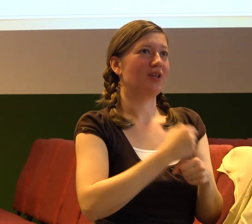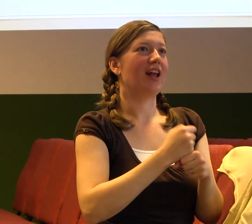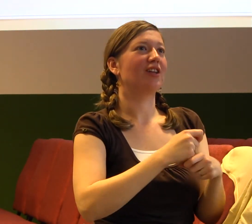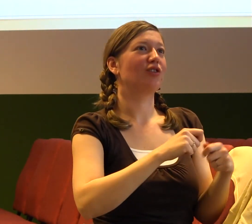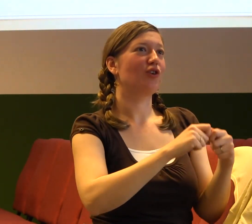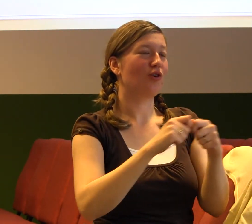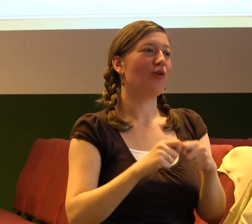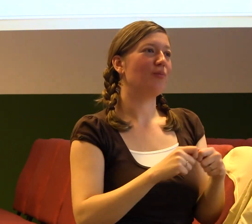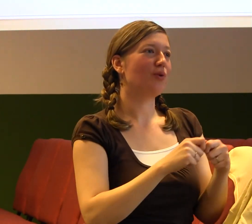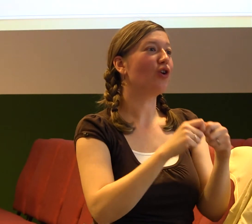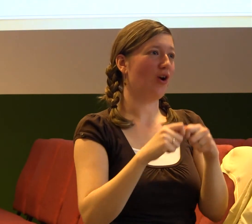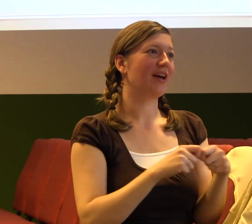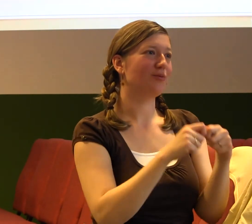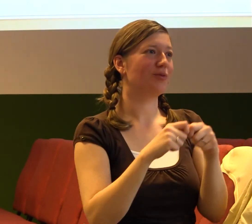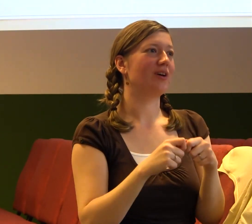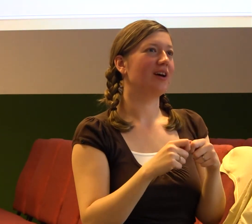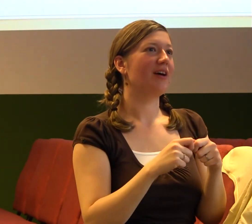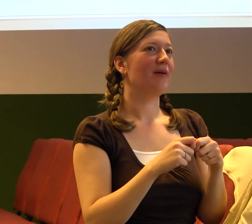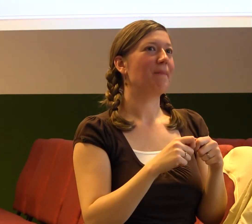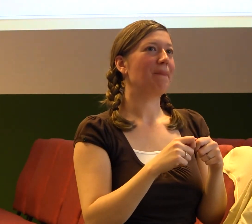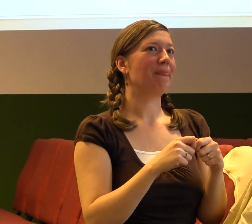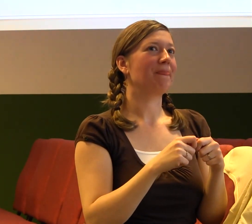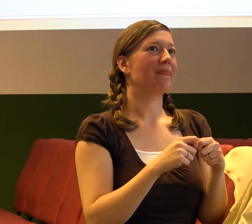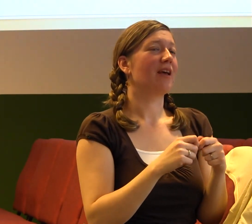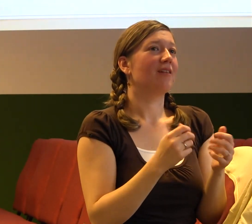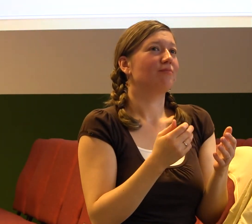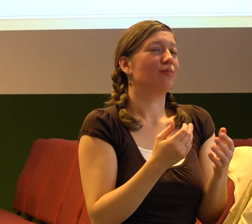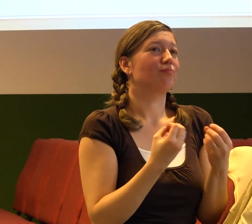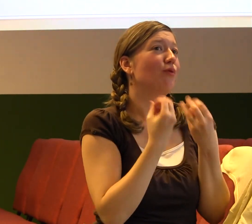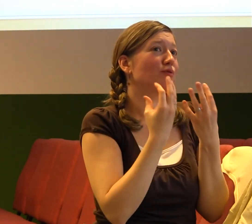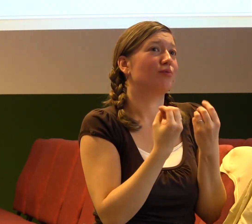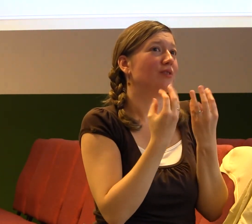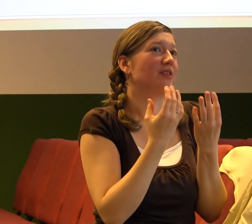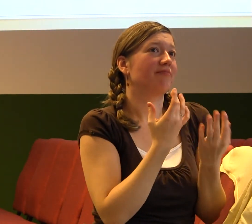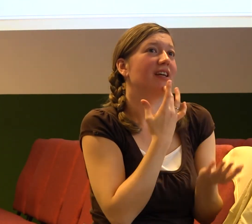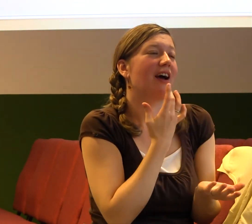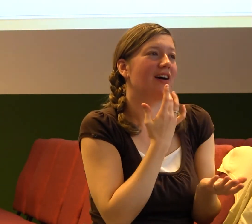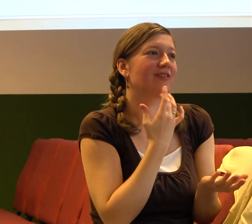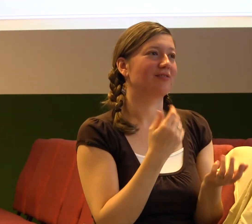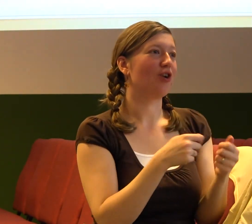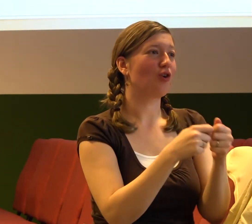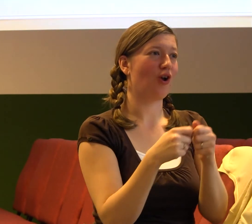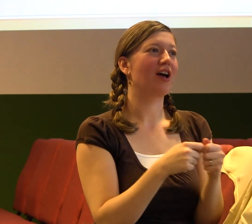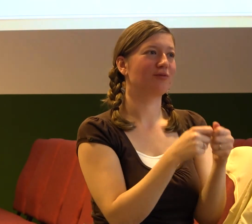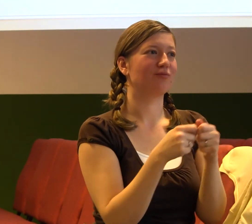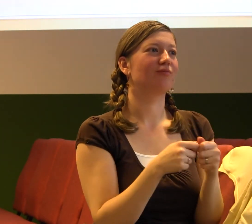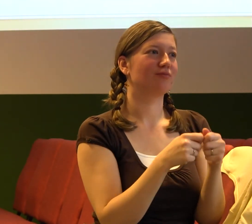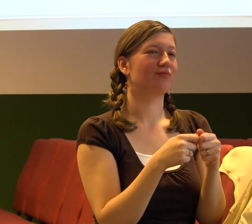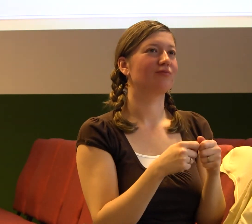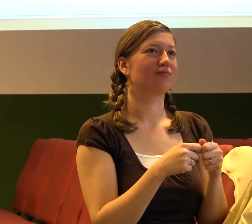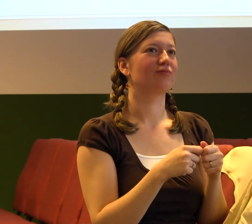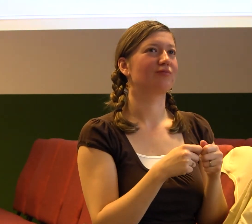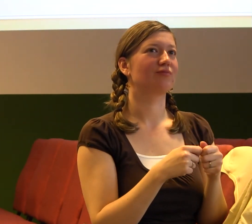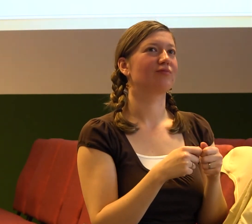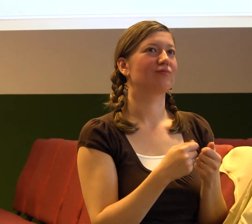někoho pozbudit, když to normálně nedělám, nebo můžu jít teda někomu dárek, můžu jít a někomu s něčím pomoct. Když jsem věřící, můžu jít a